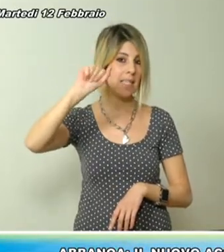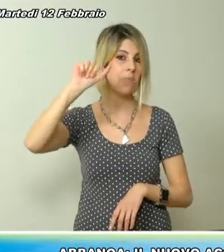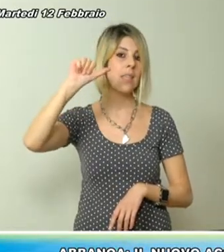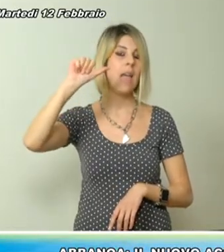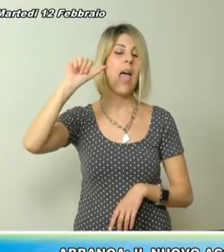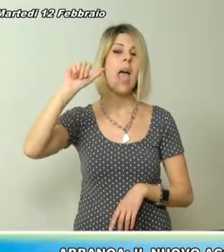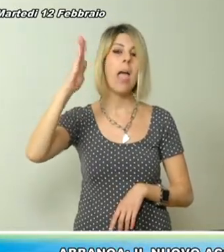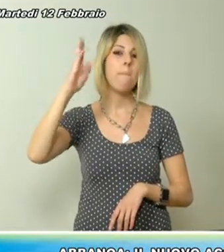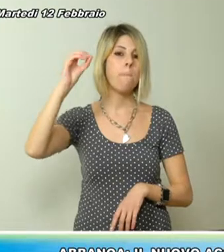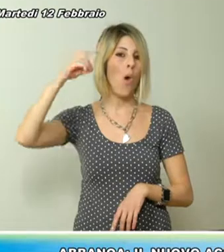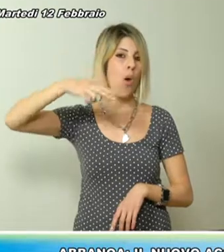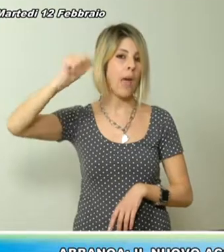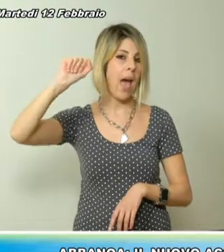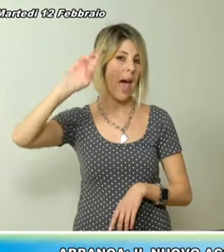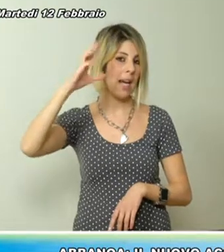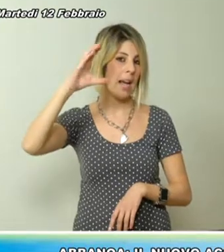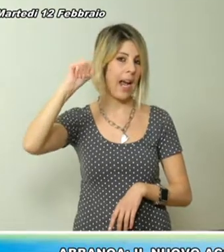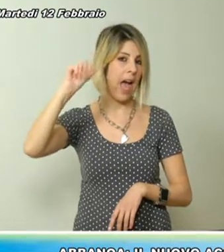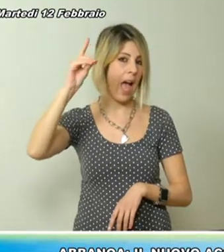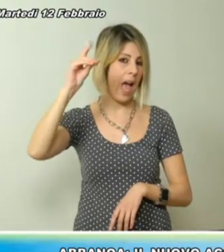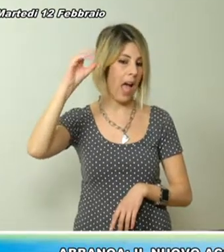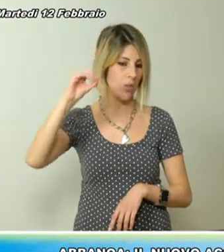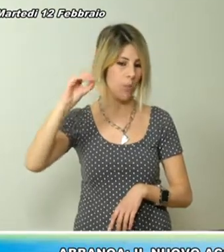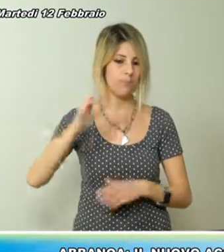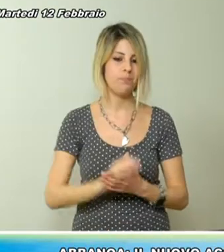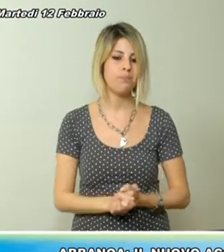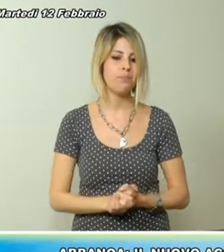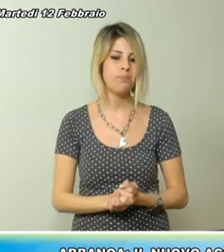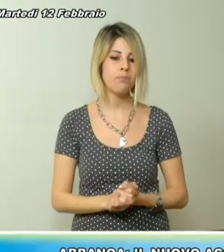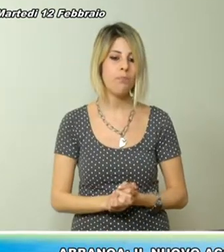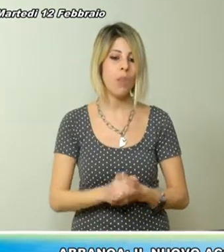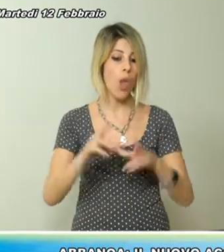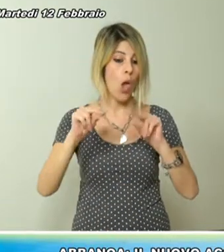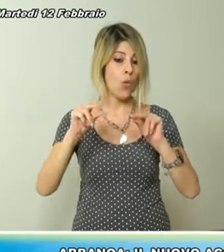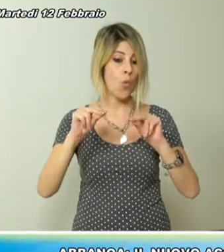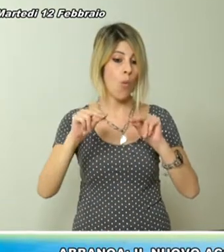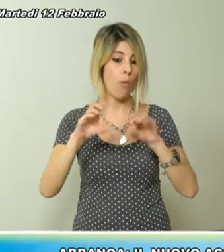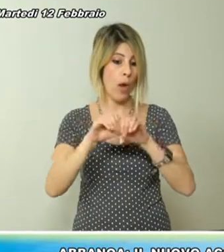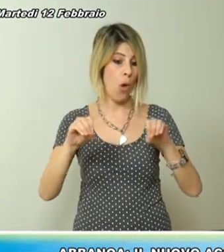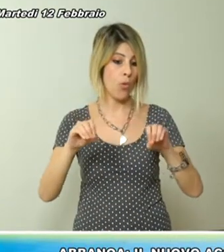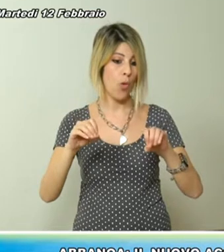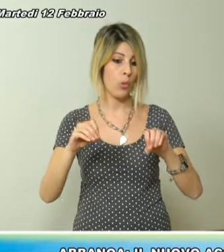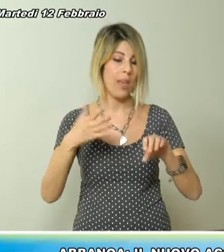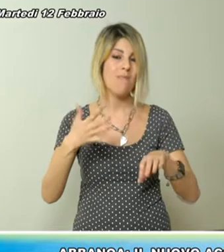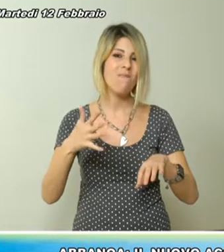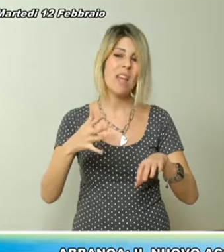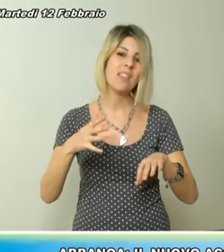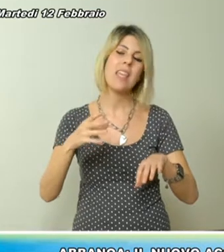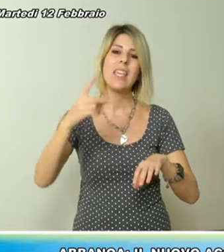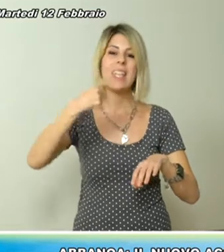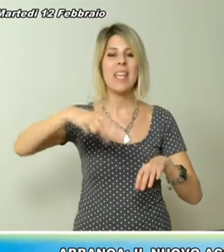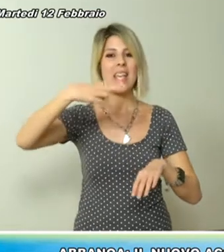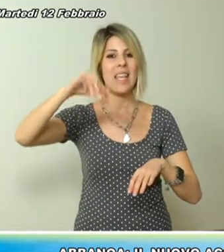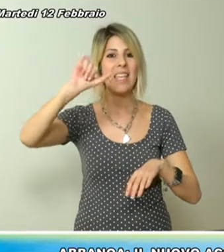resistente che garantisce una miglior tenuta andando così a risolvere l'attuale tasso di